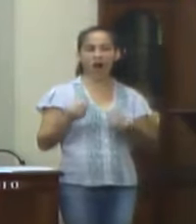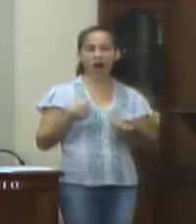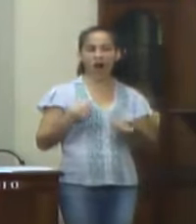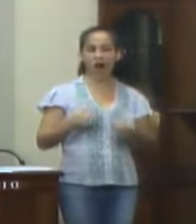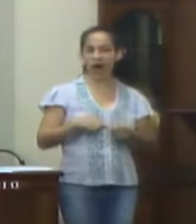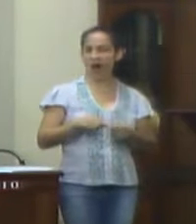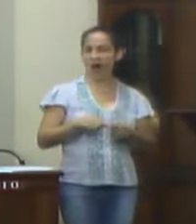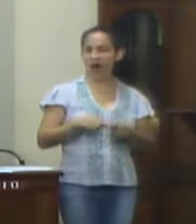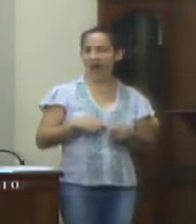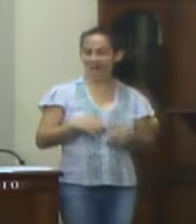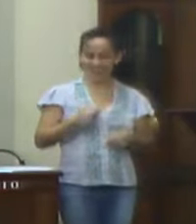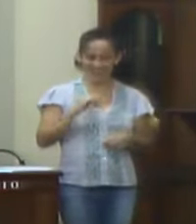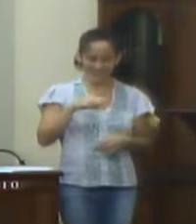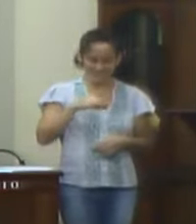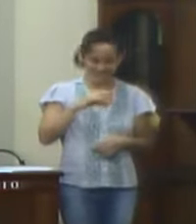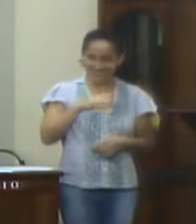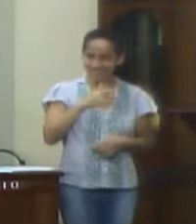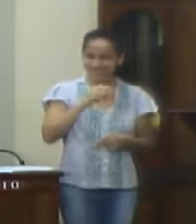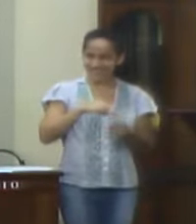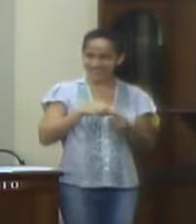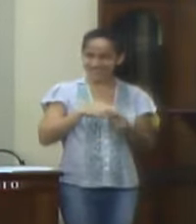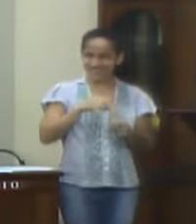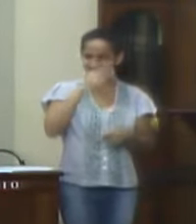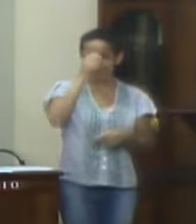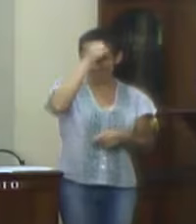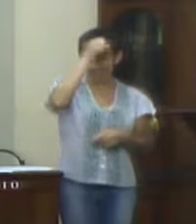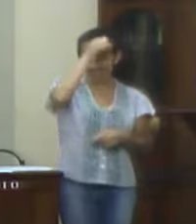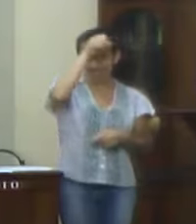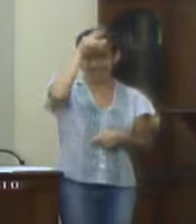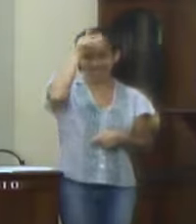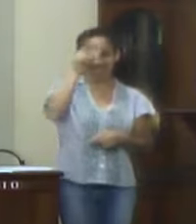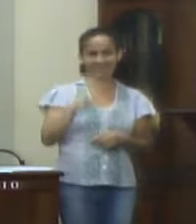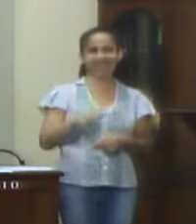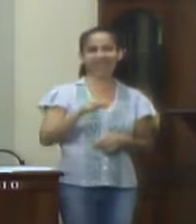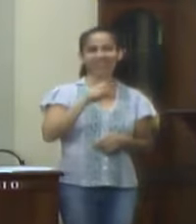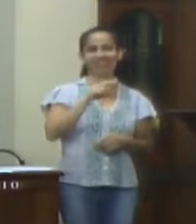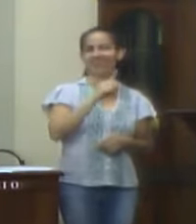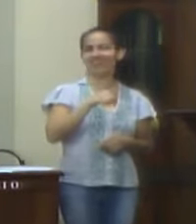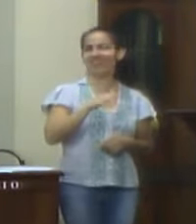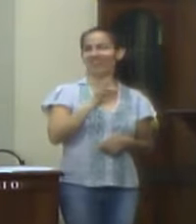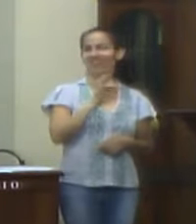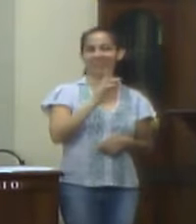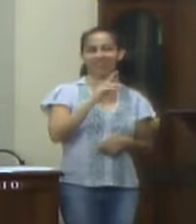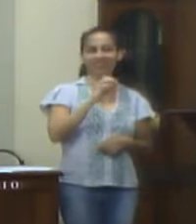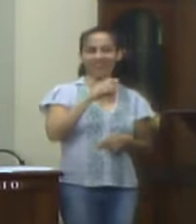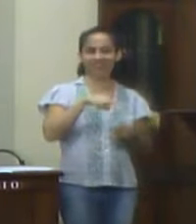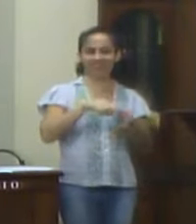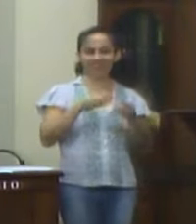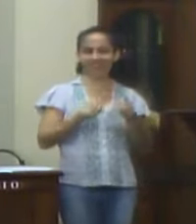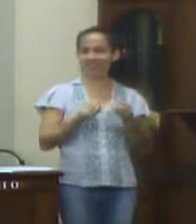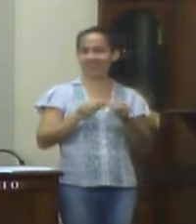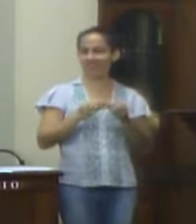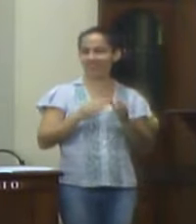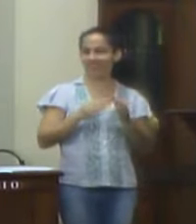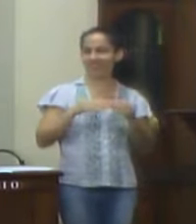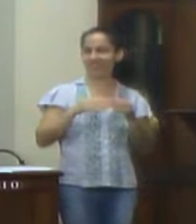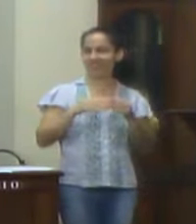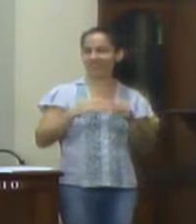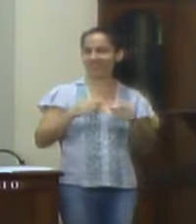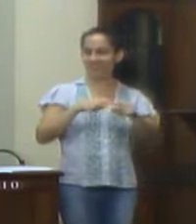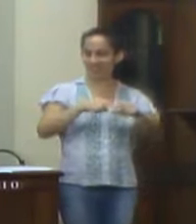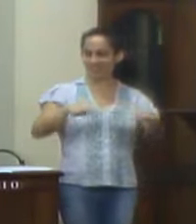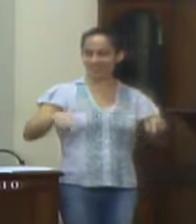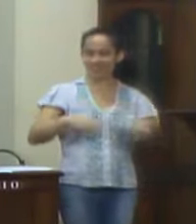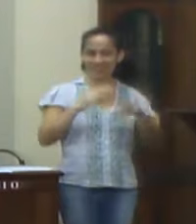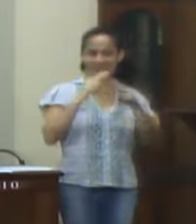indicação ao chefe do Poder Executivo Municipal, para que o mesmo viabilize, junto à Secretaria Responsável, um pedido para que a Caixa